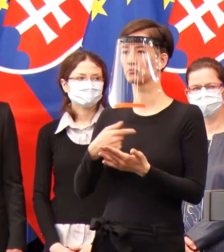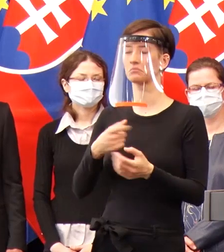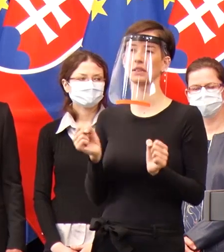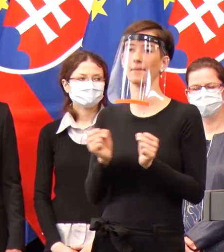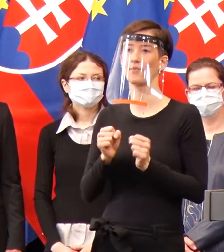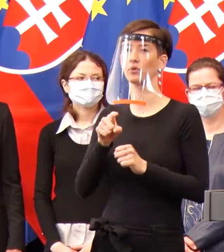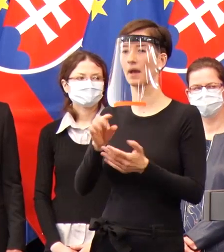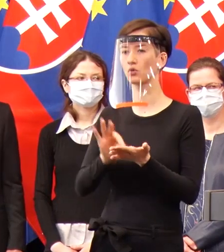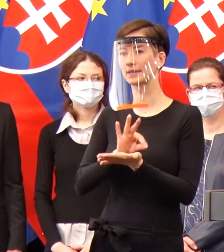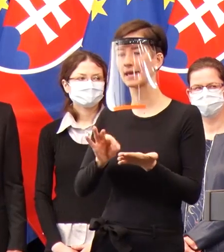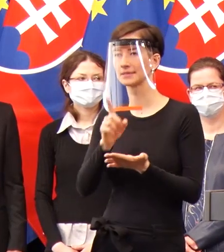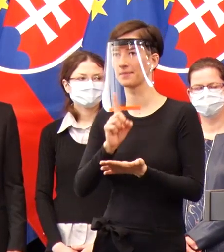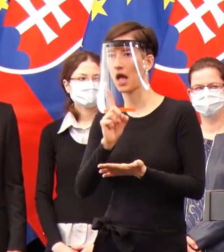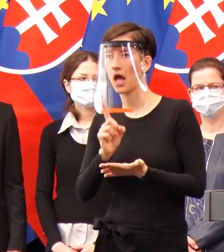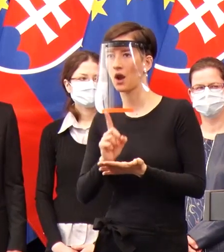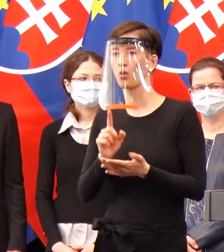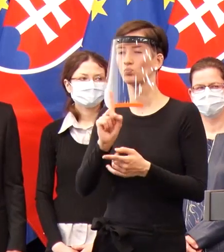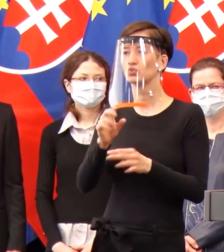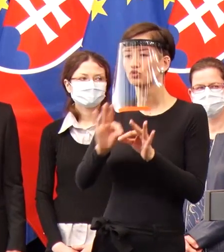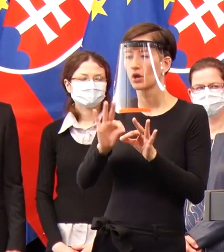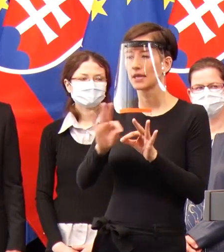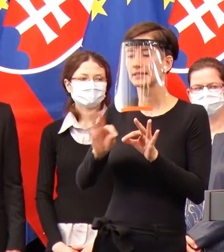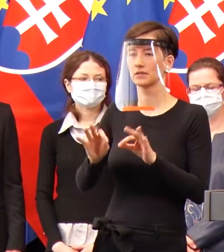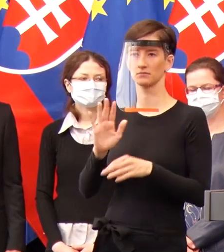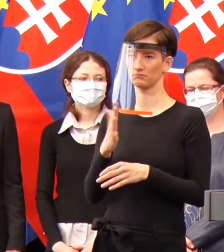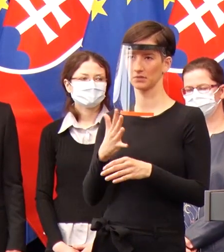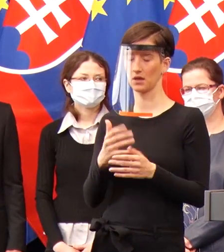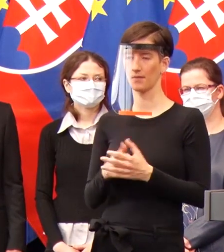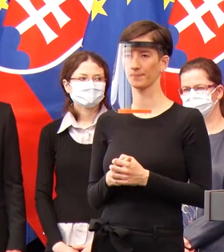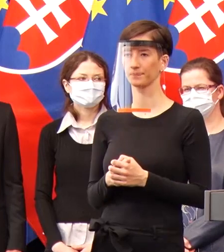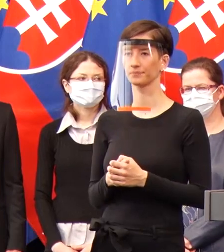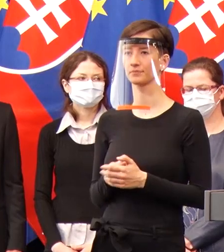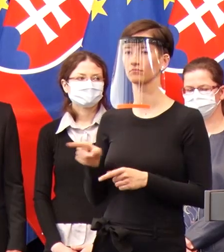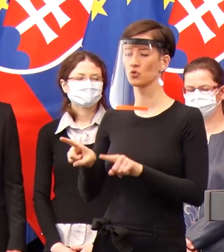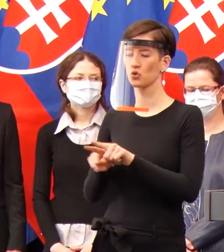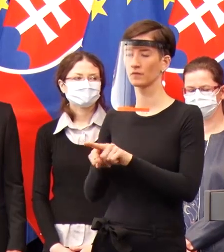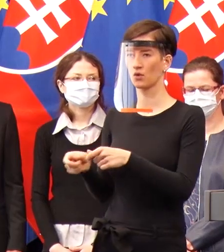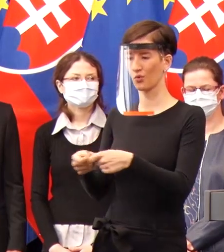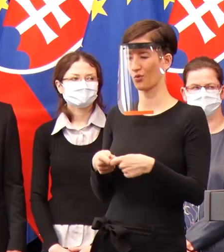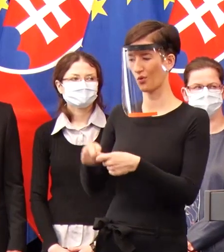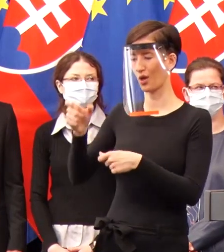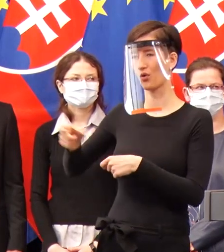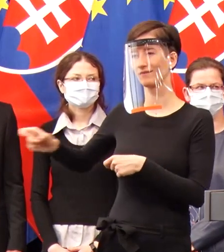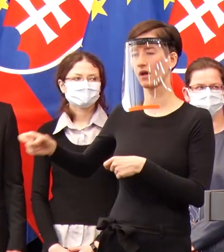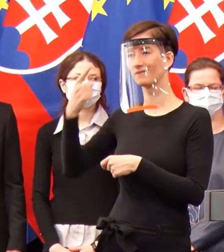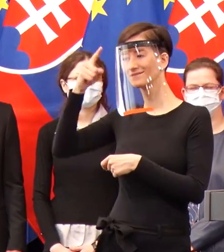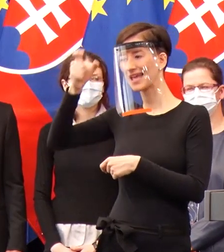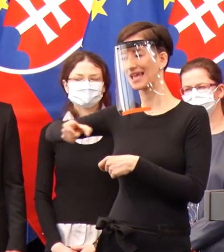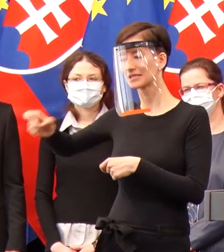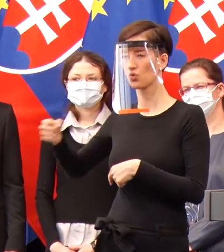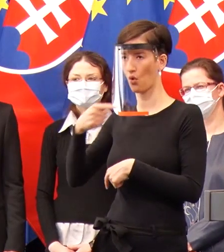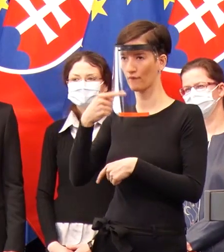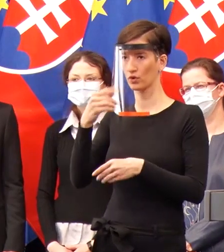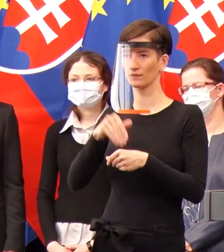sme nevedeli vyrobiť dostatočný počet testov, ako bolo spomenuté. Tuto kolegovia vedci by to radi ponúkli aj do zahraničia.